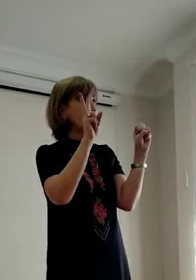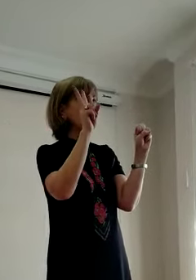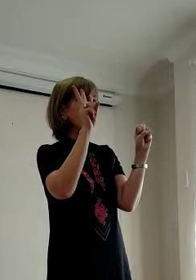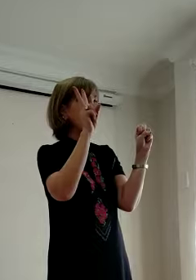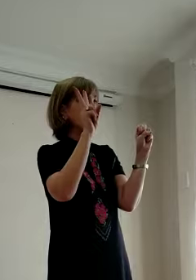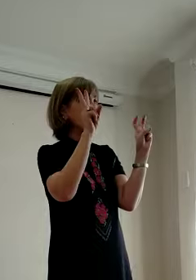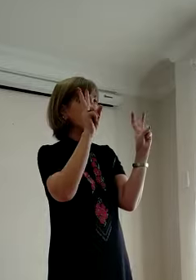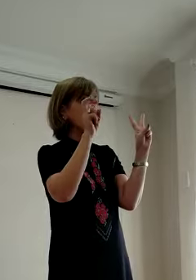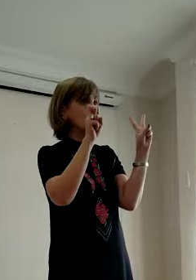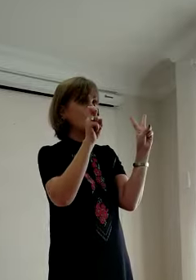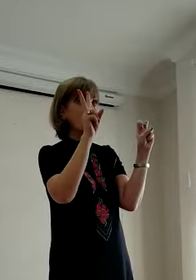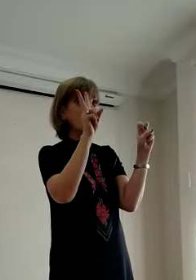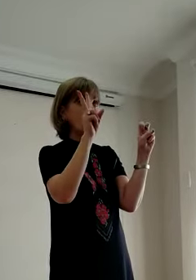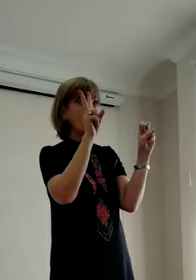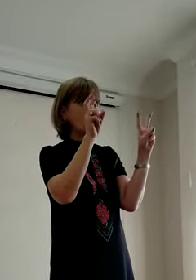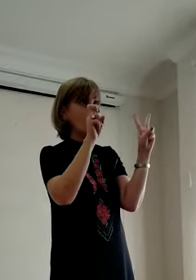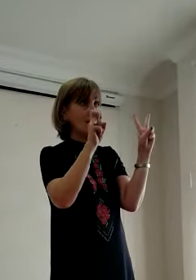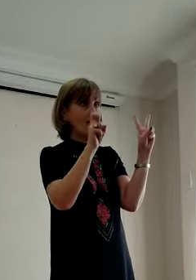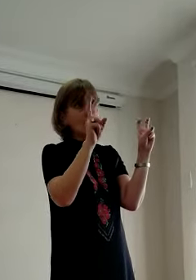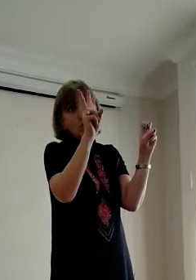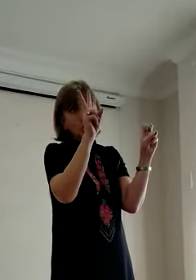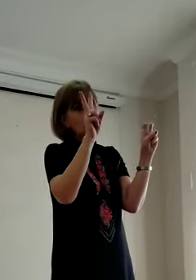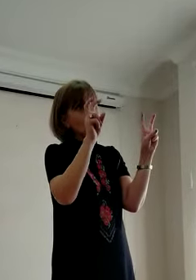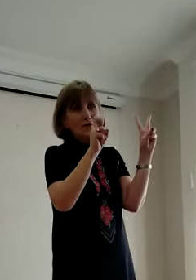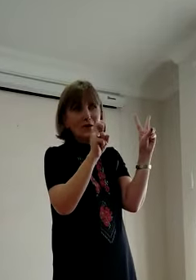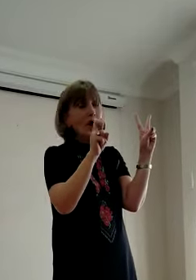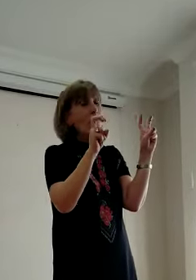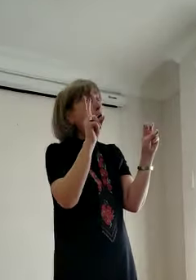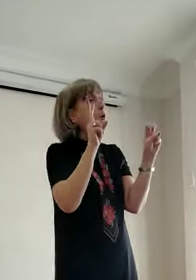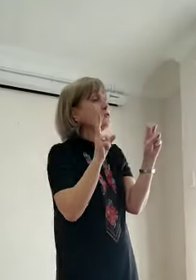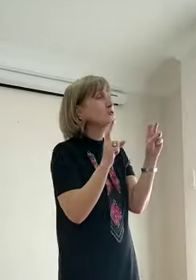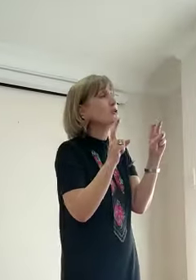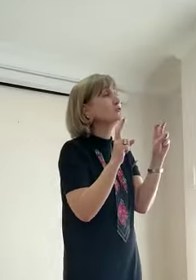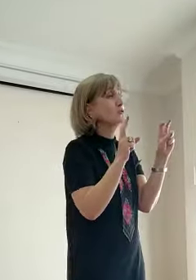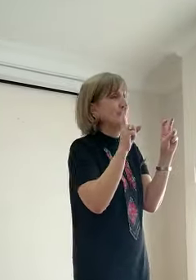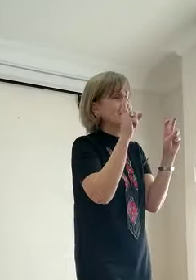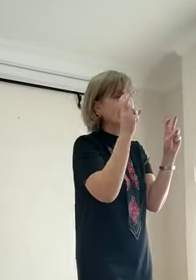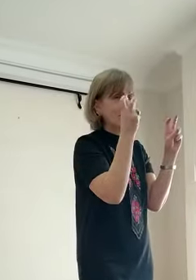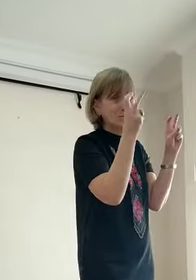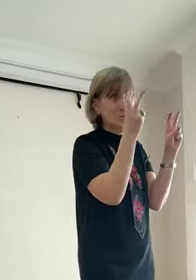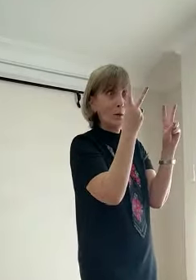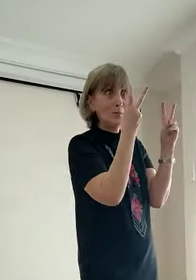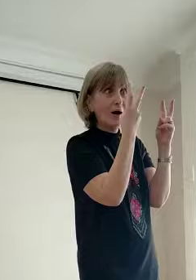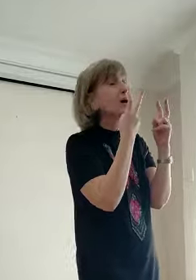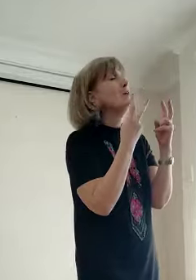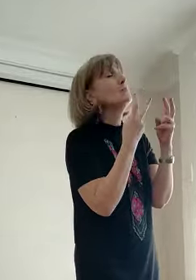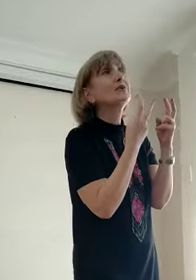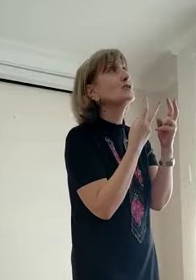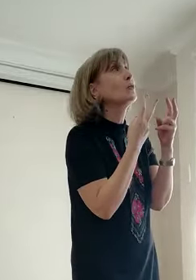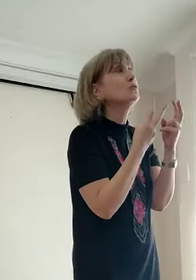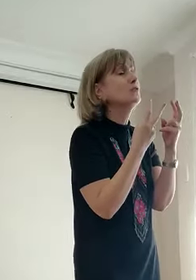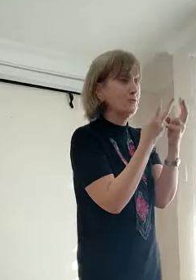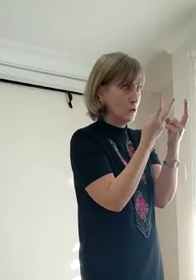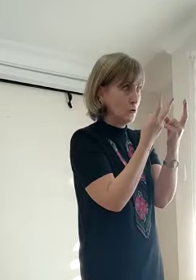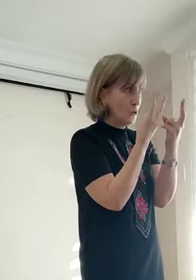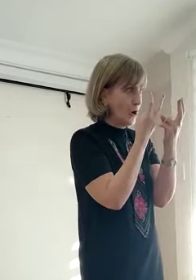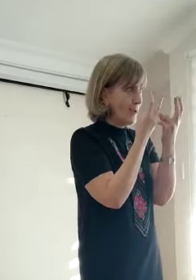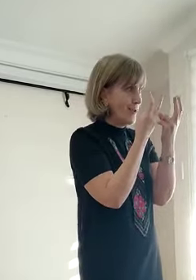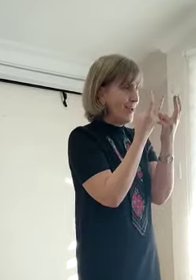yapıyoruz. Sonra bir oyun. Onca çok zorlanacak onu yapmak. Bakacak. O çok keyifli oluyor. Çözmeye